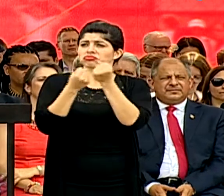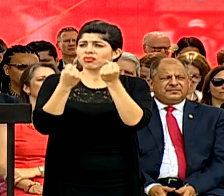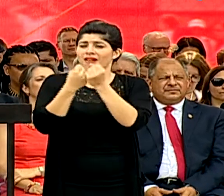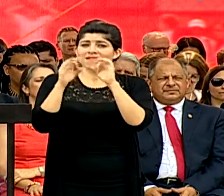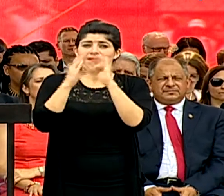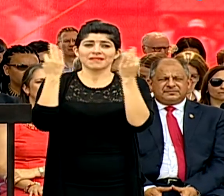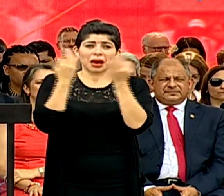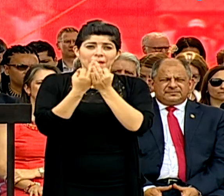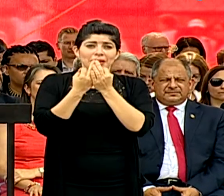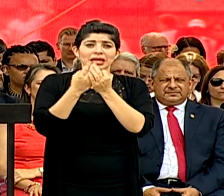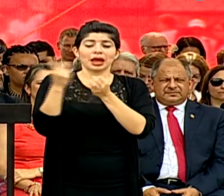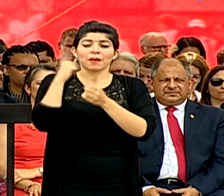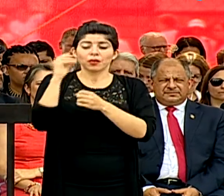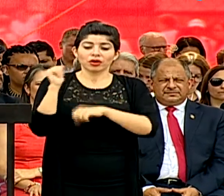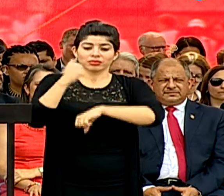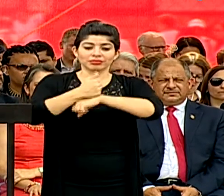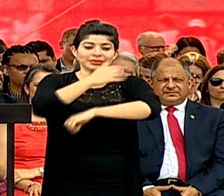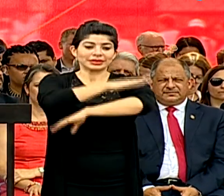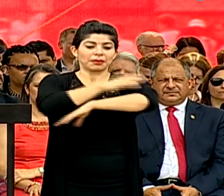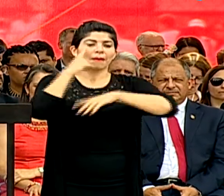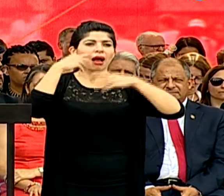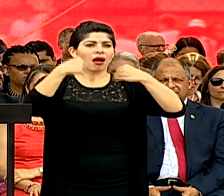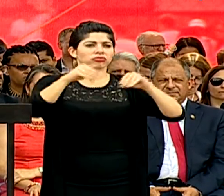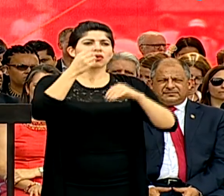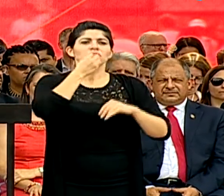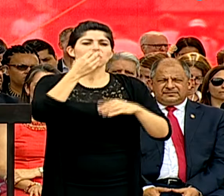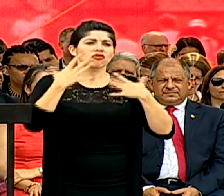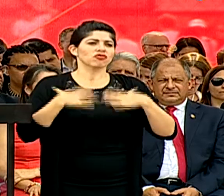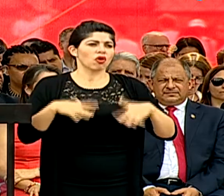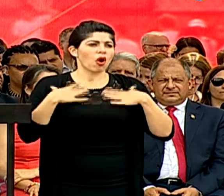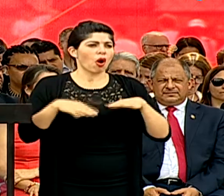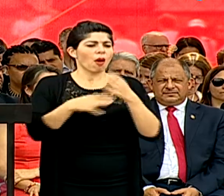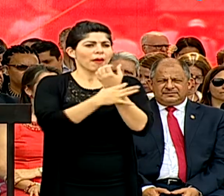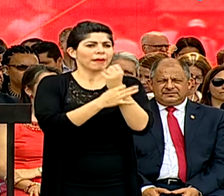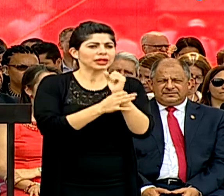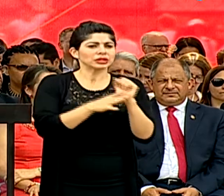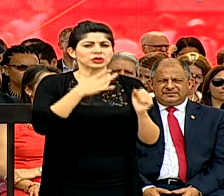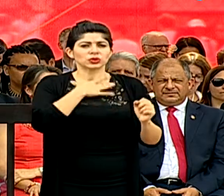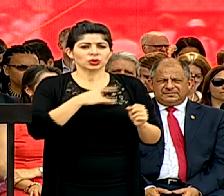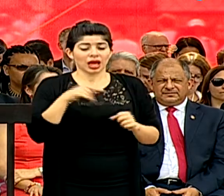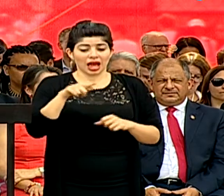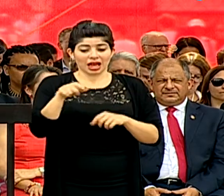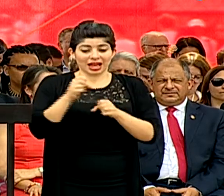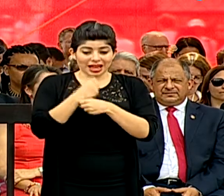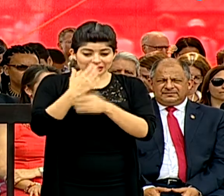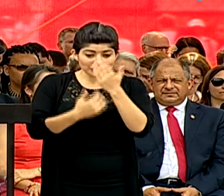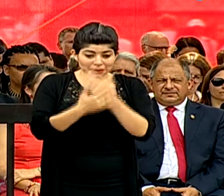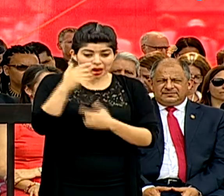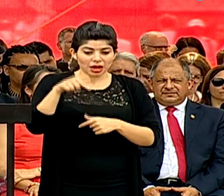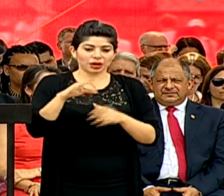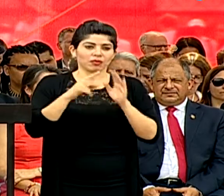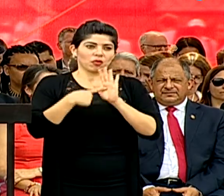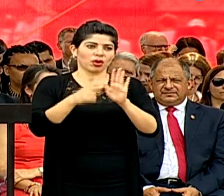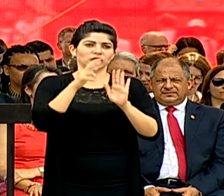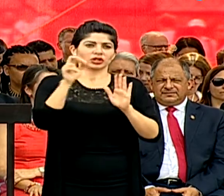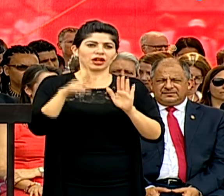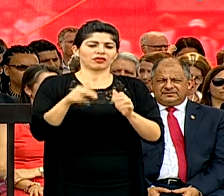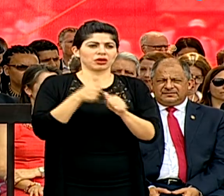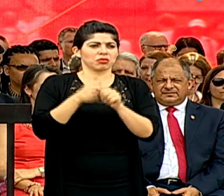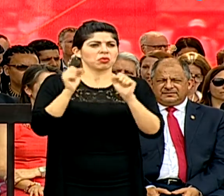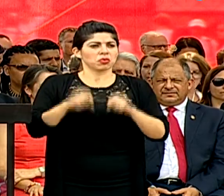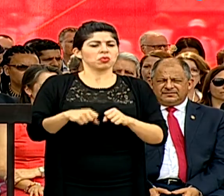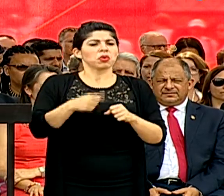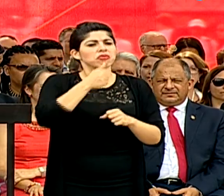familias que colocan su puesto para vender comida, ropa, bisutería hecha a mano. Esto demuestra cómo Costa Rica es capaz de